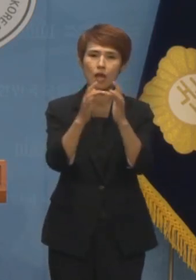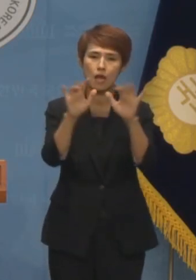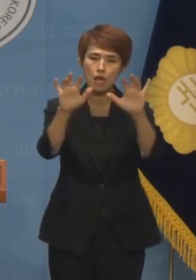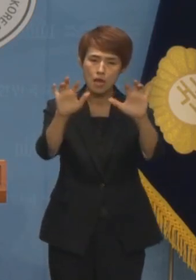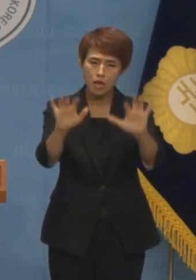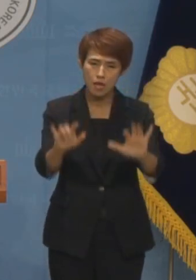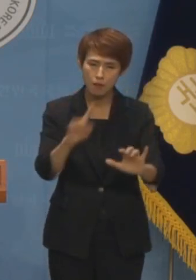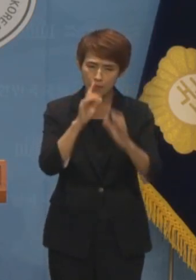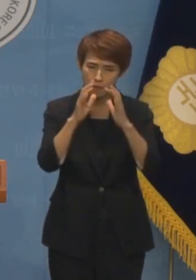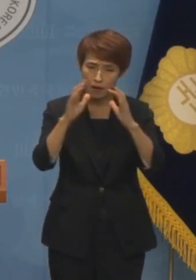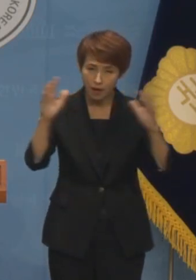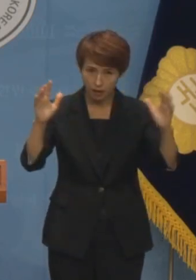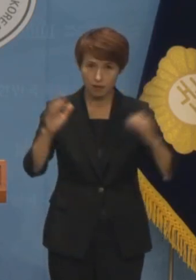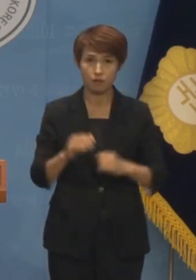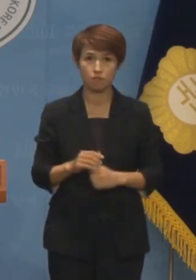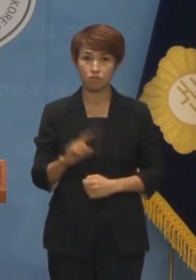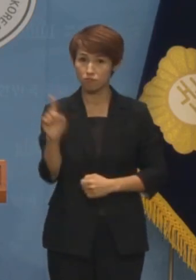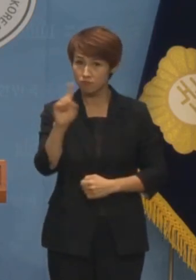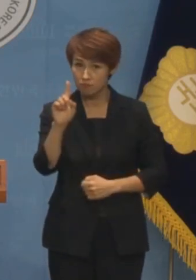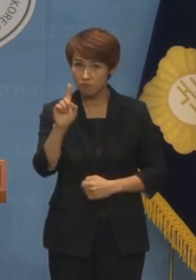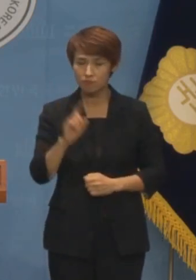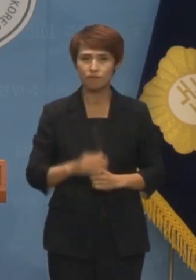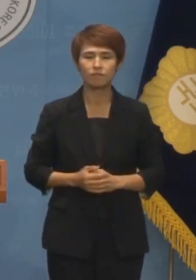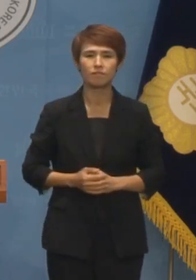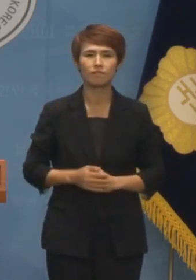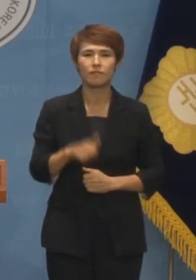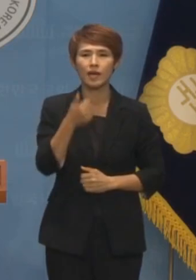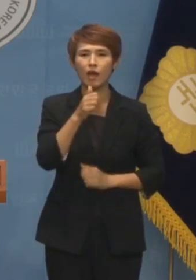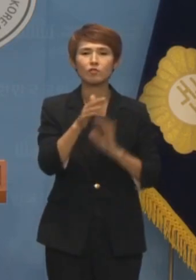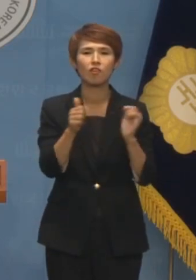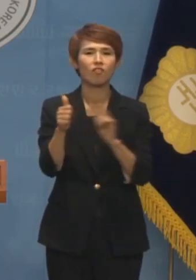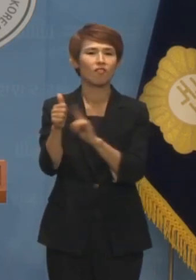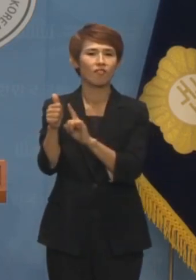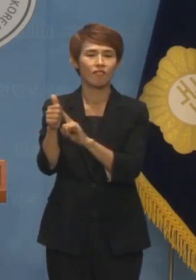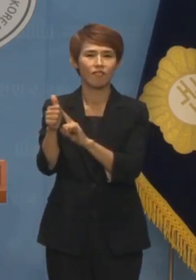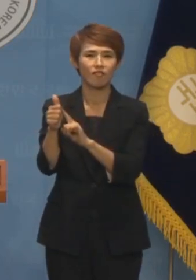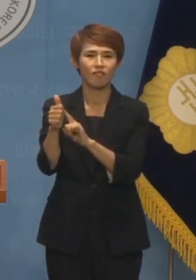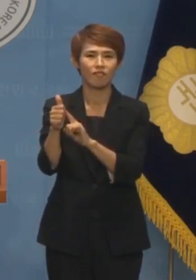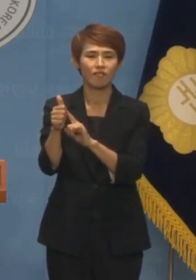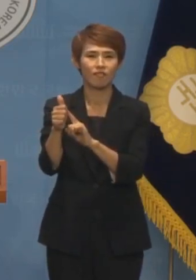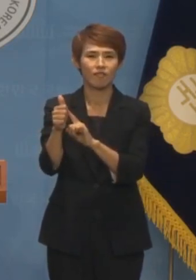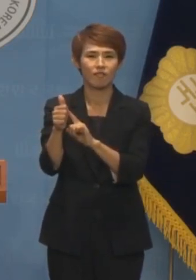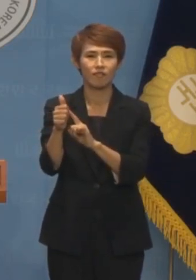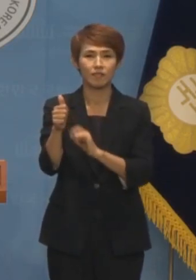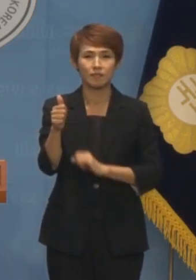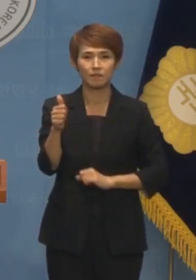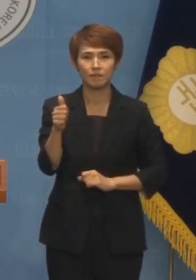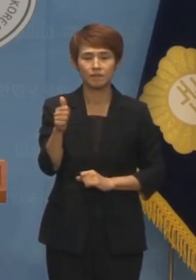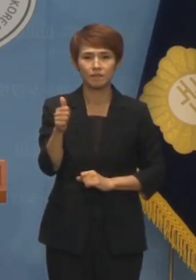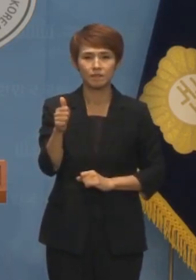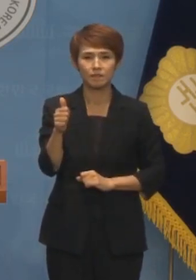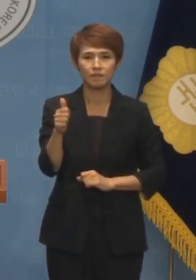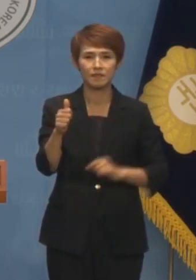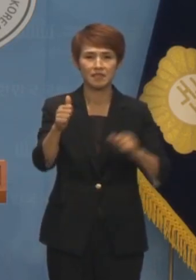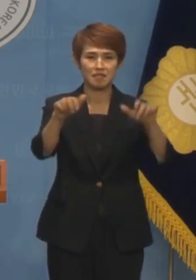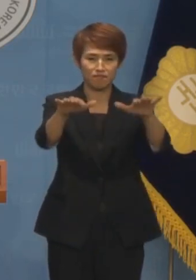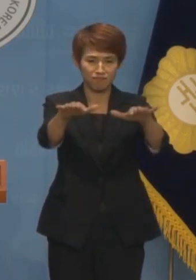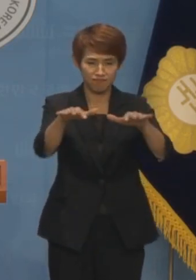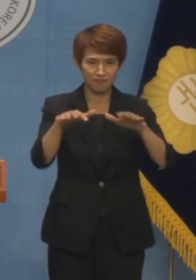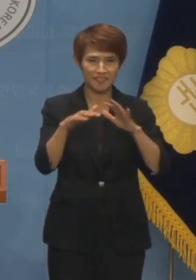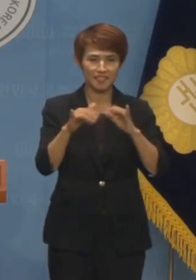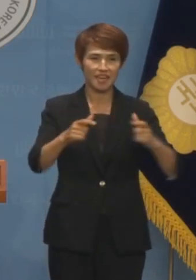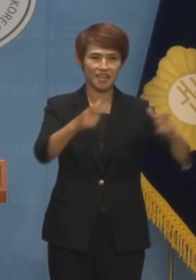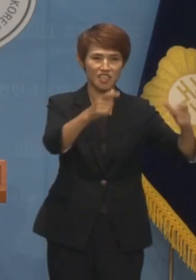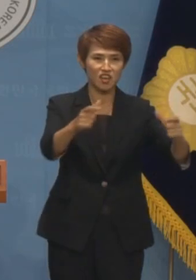않는 일이 있습니다. 아나운서 출신 유명인인 남성사회자가 참석자들의 지역을